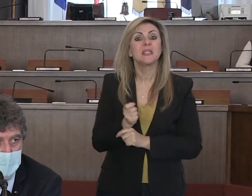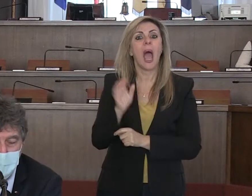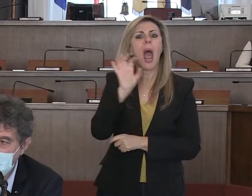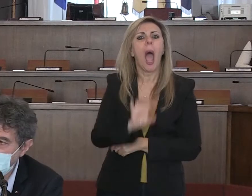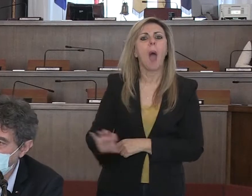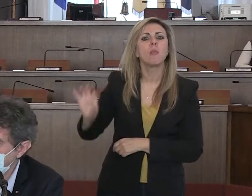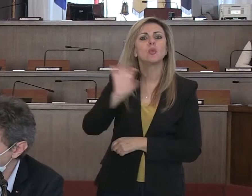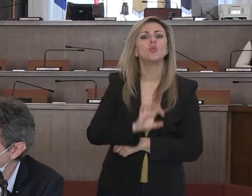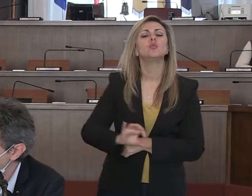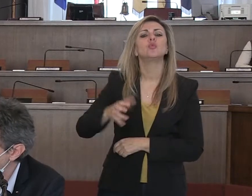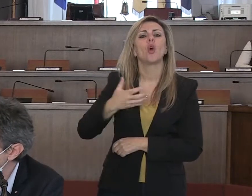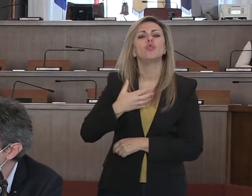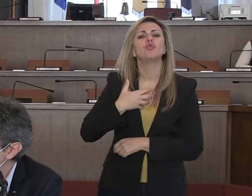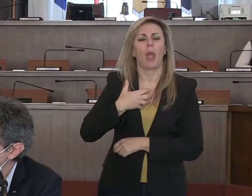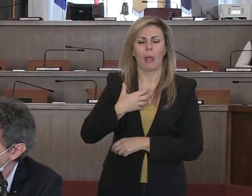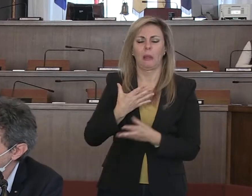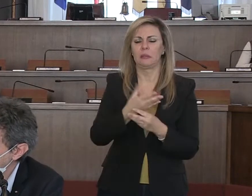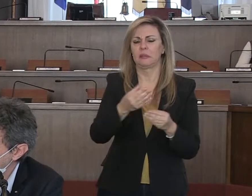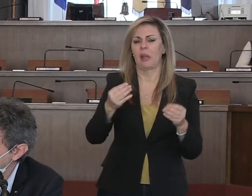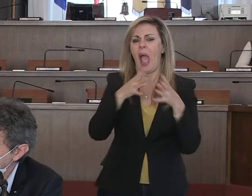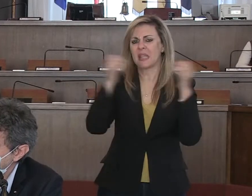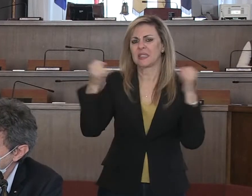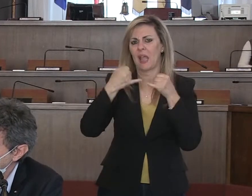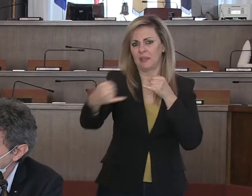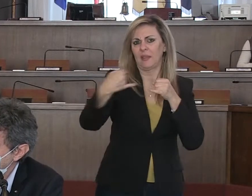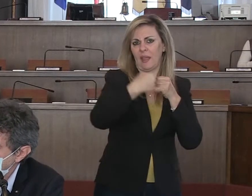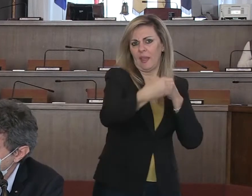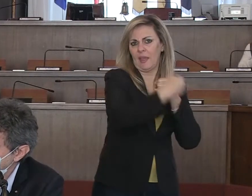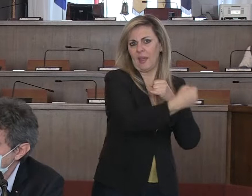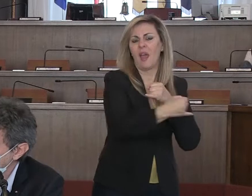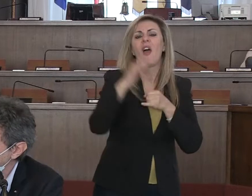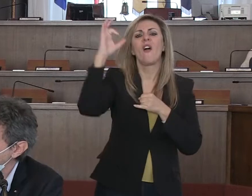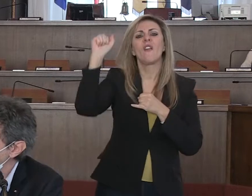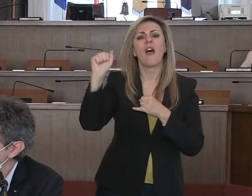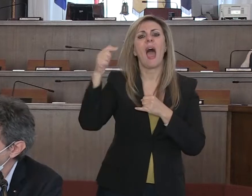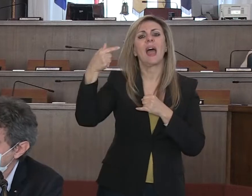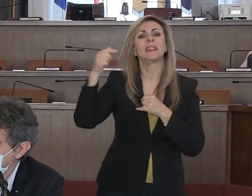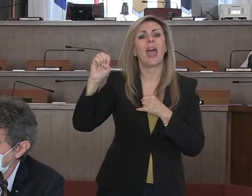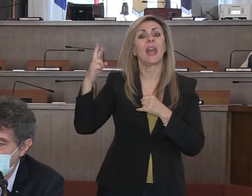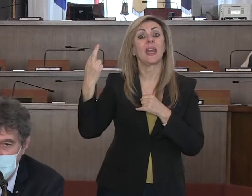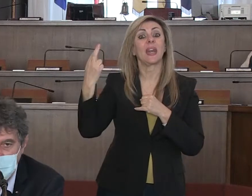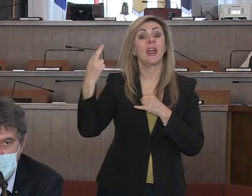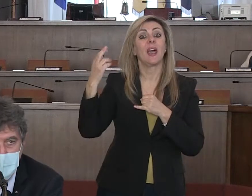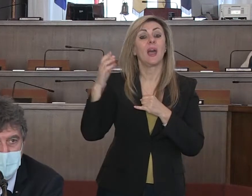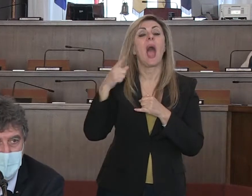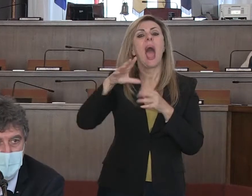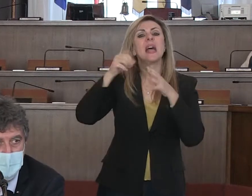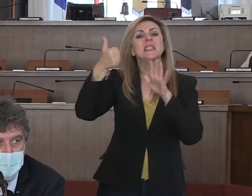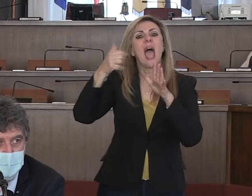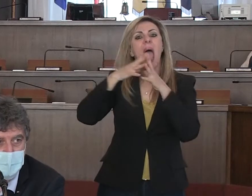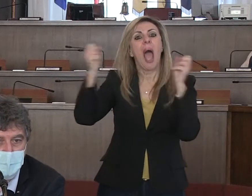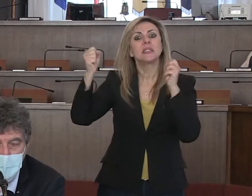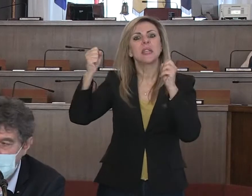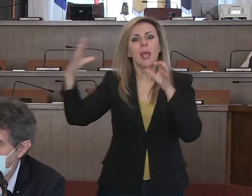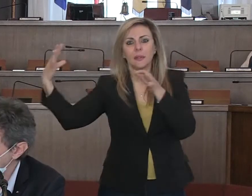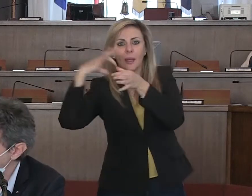particolare noi abbiamo una filiera che è quella della Fater e a cascata di altre sei aziende che